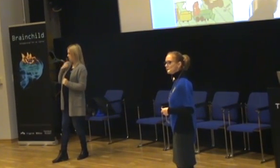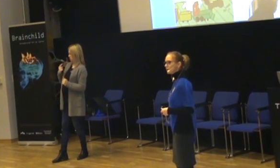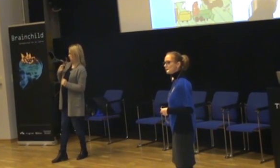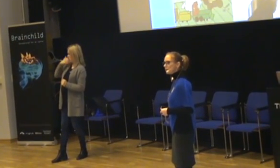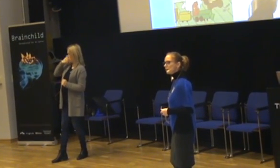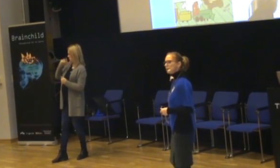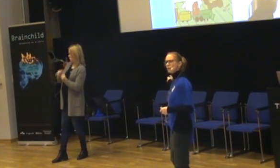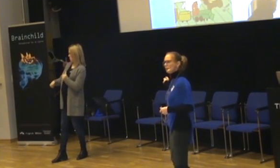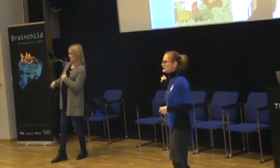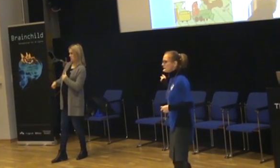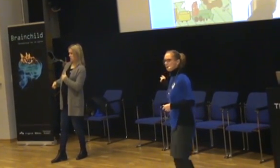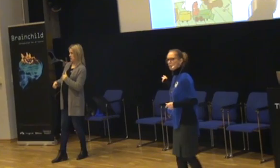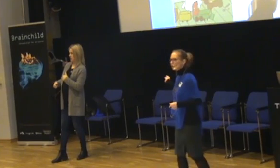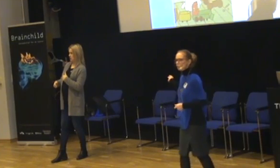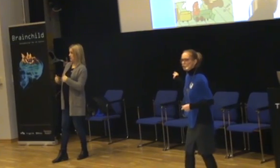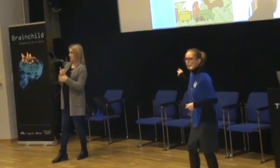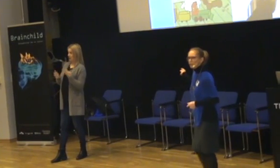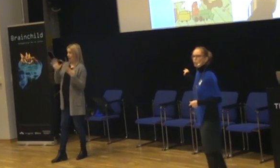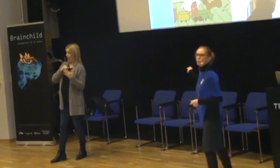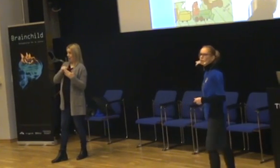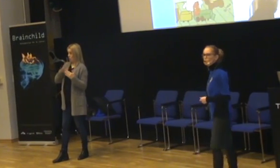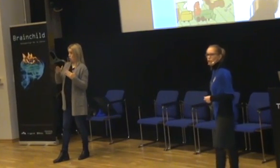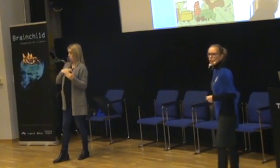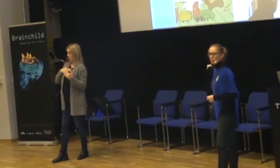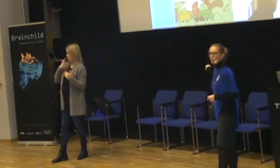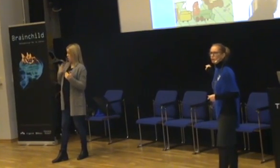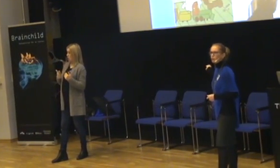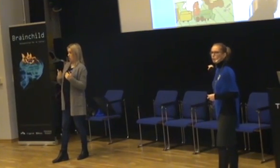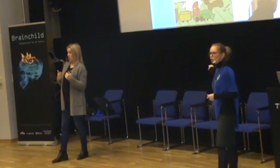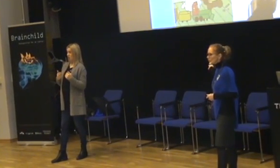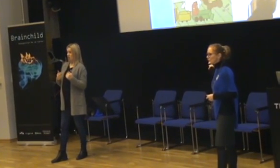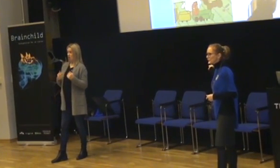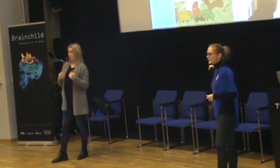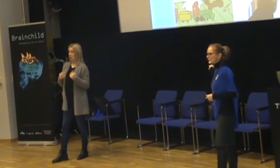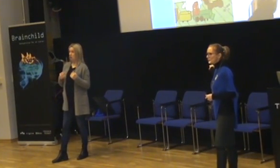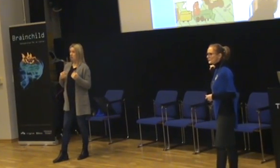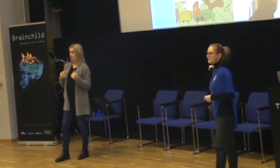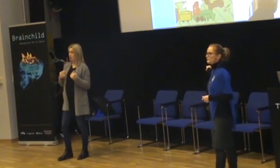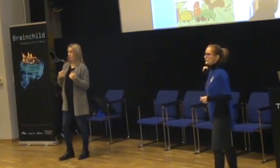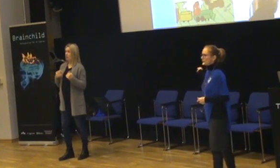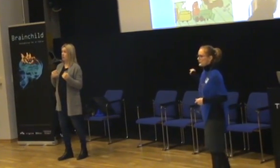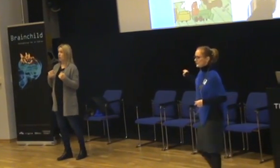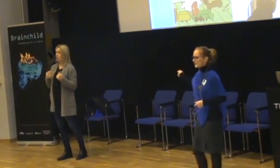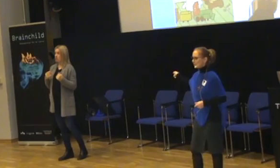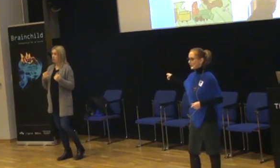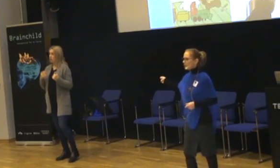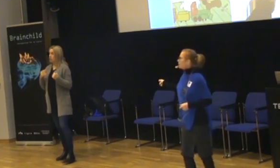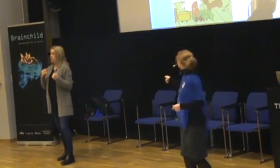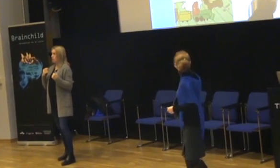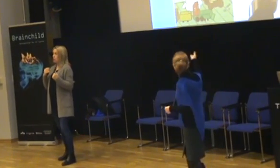in i klassrummet. Det är inte så att alla barn kommer köpa det. Vad kommer man få ju att göra med Morgan och Alfons slarvsyta.